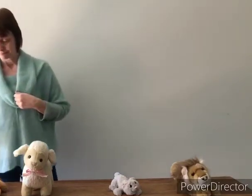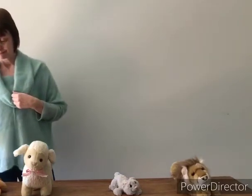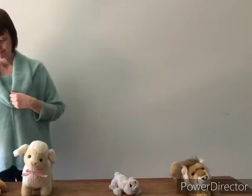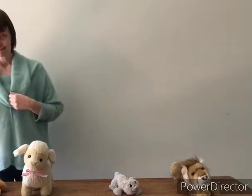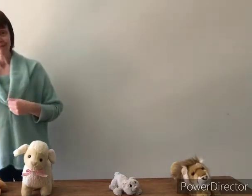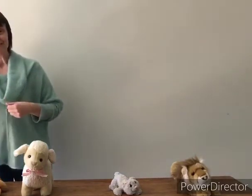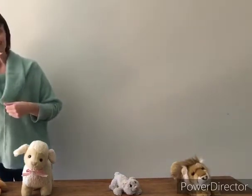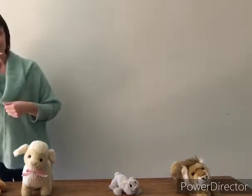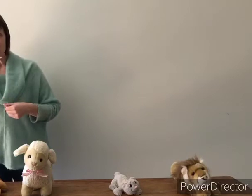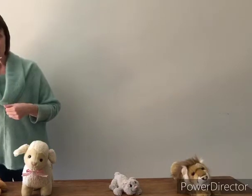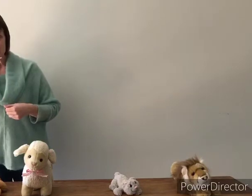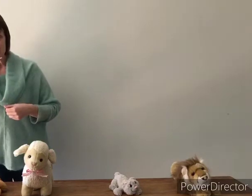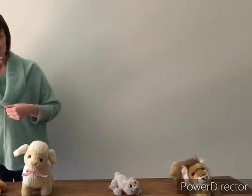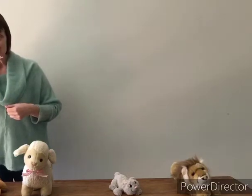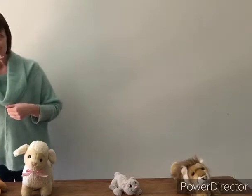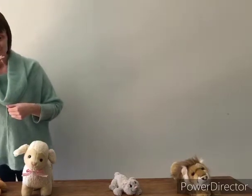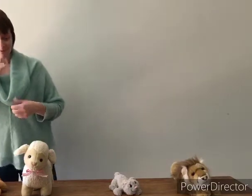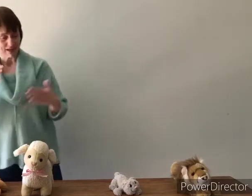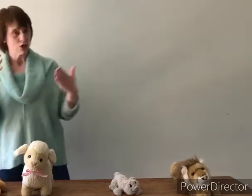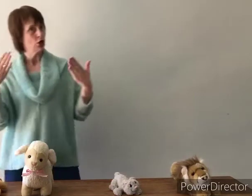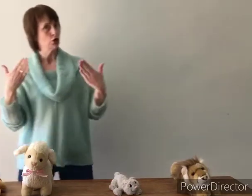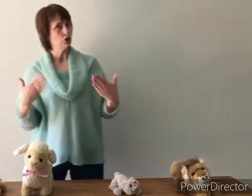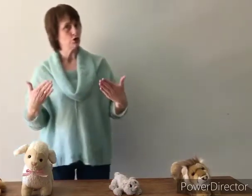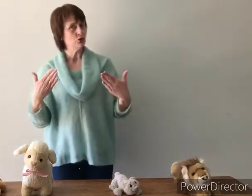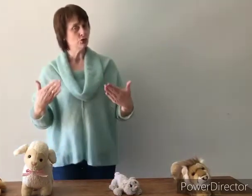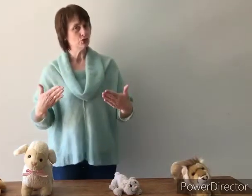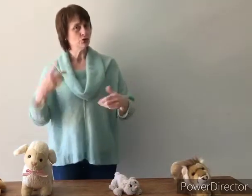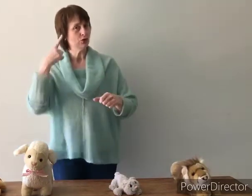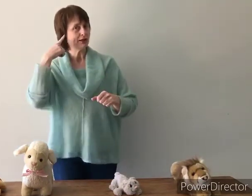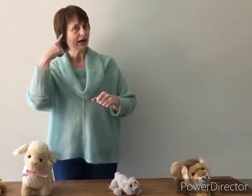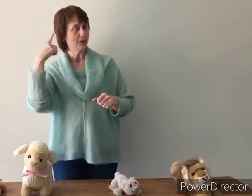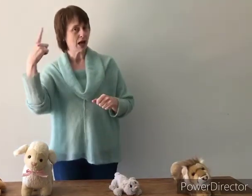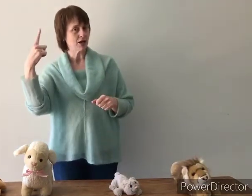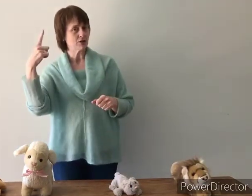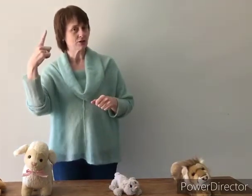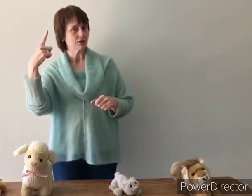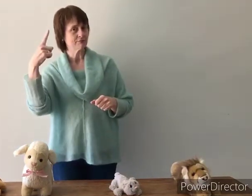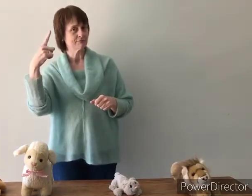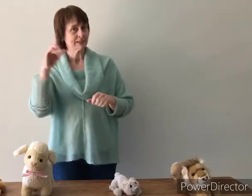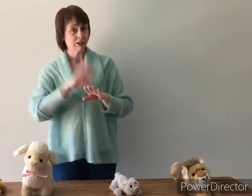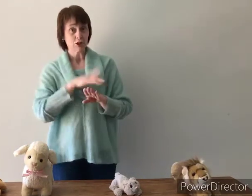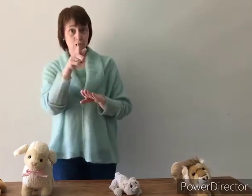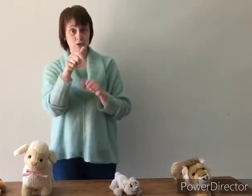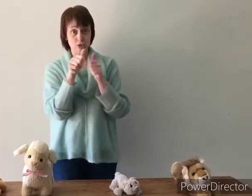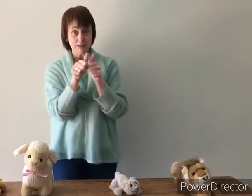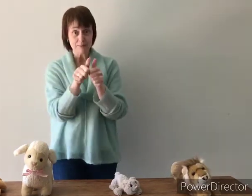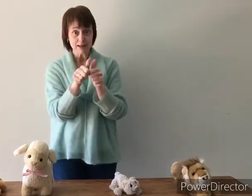En een hond. Nu gaan we luisteren. Doen jullie mee?